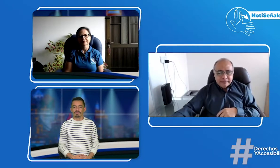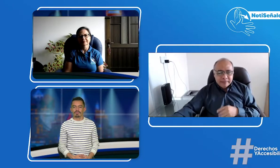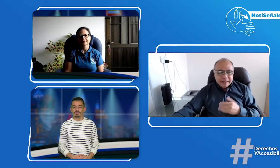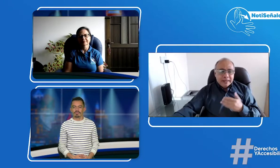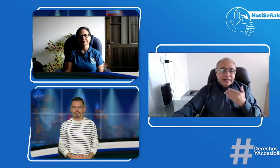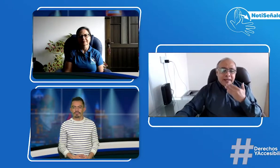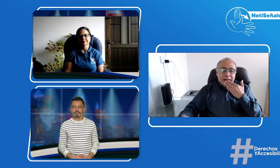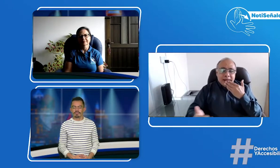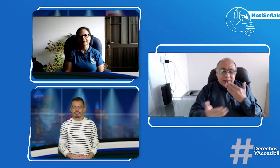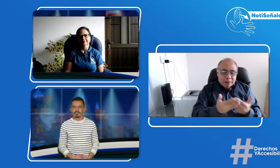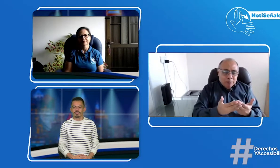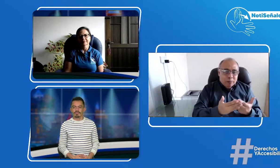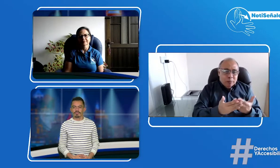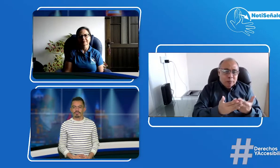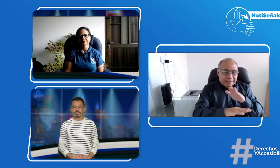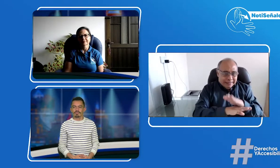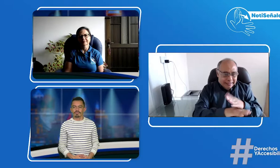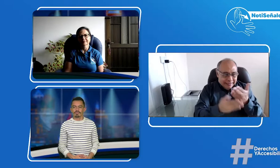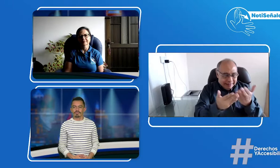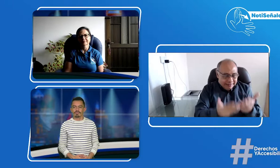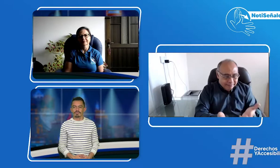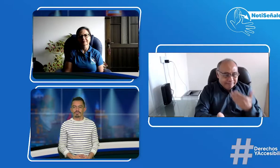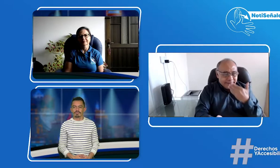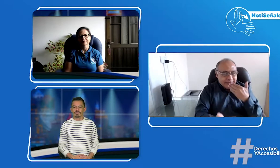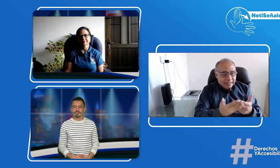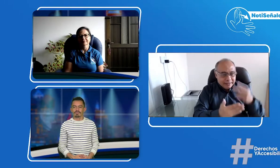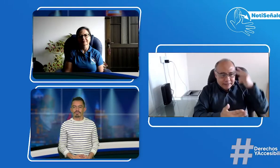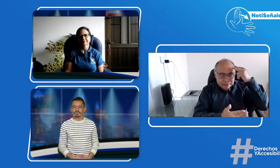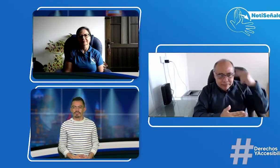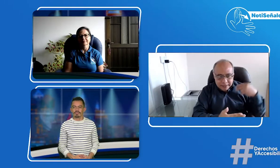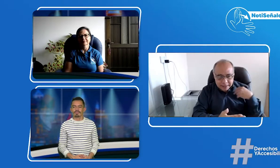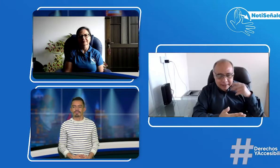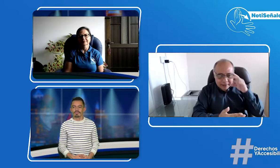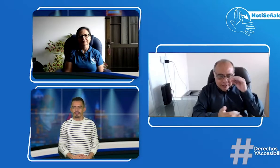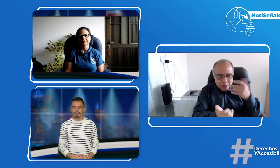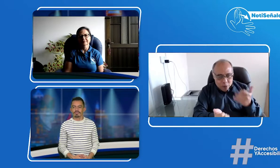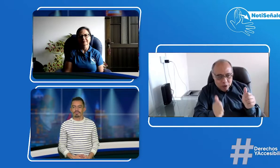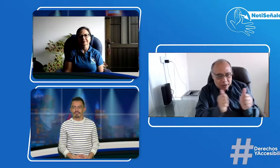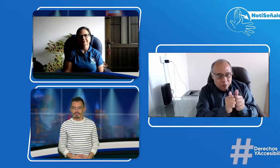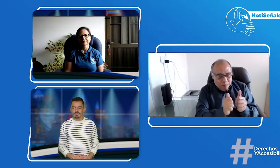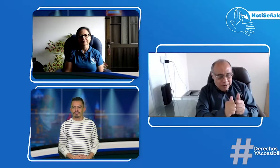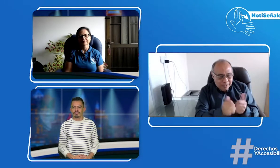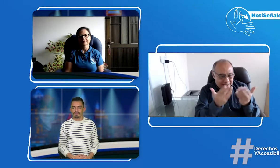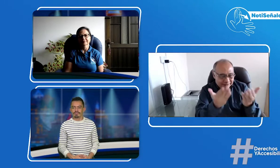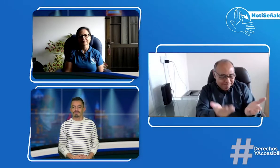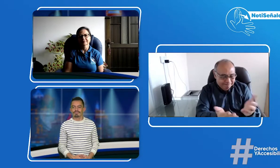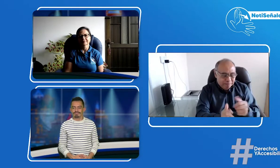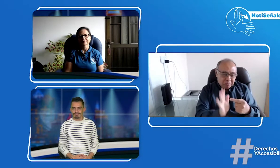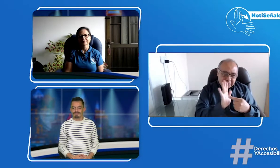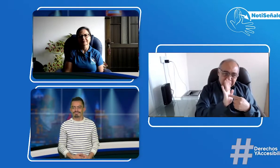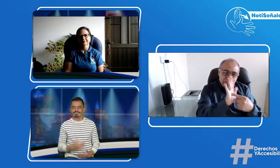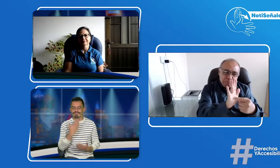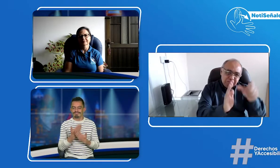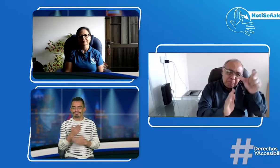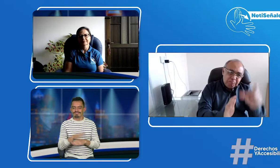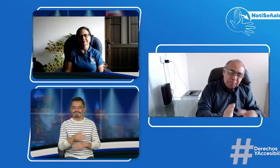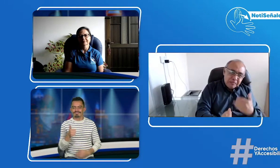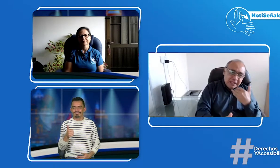también para poderlo compartir. Así que muy buenas tardes Marlene y muy buenas tardes Diego. Bienvenidos a este